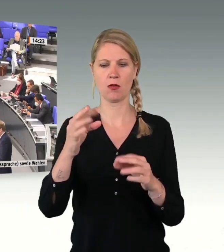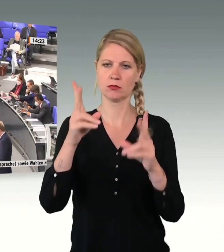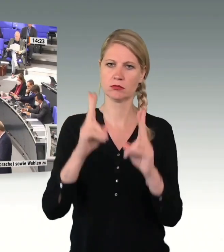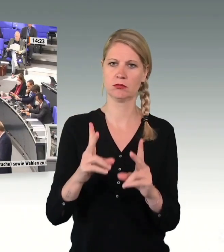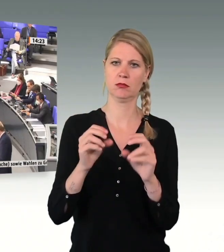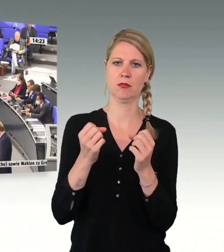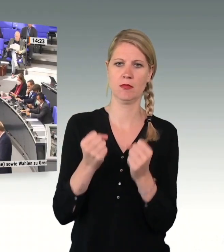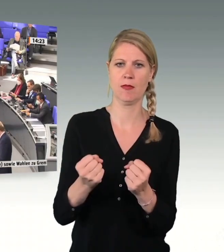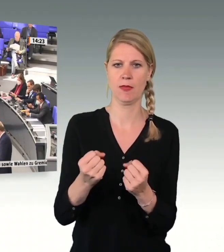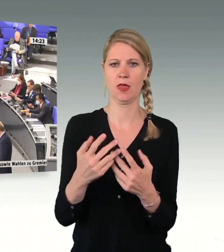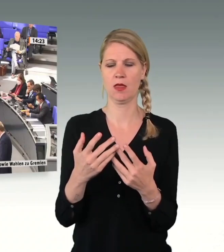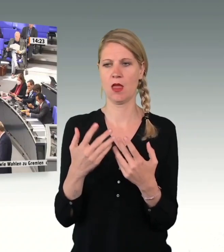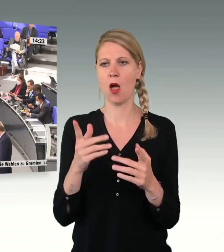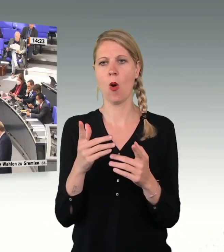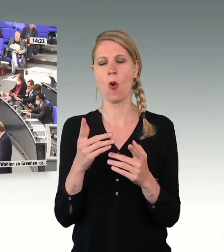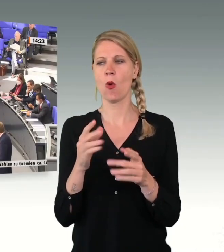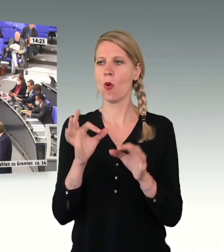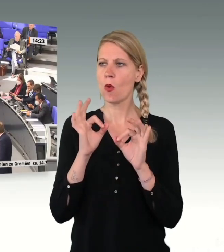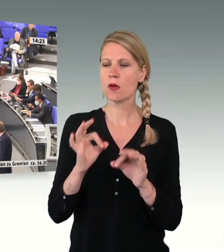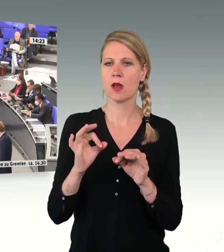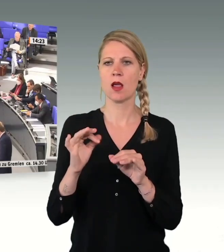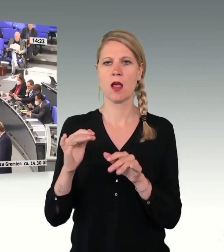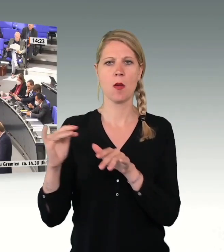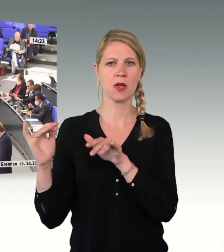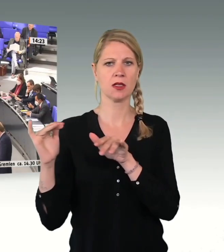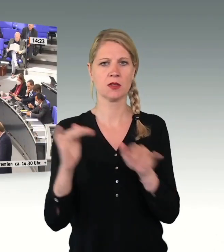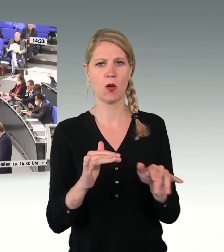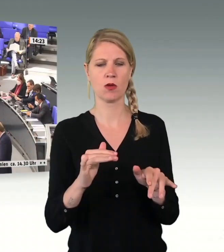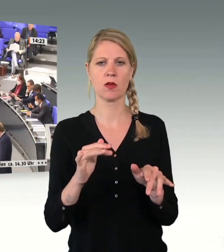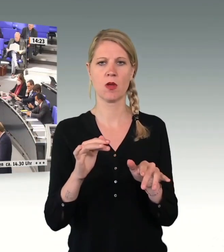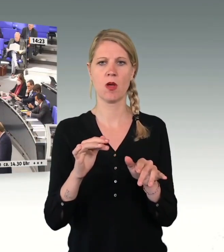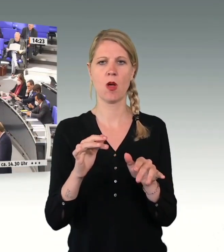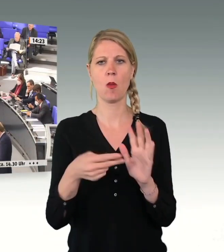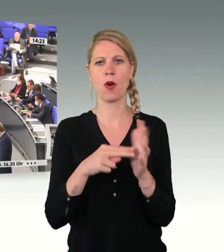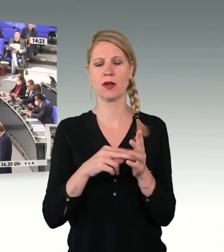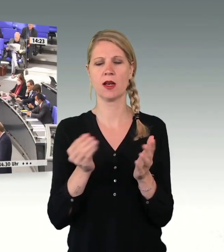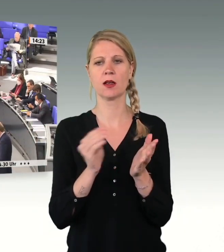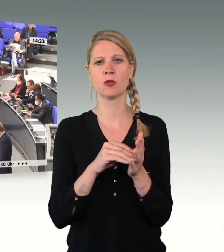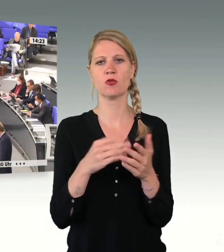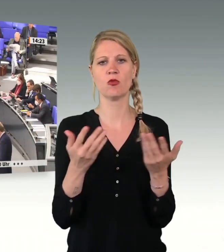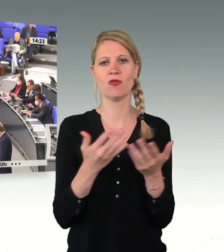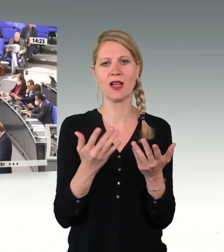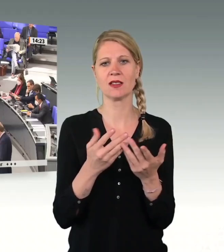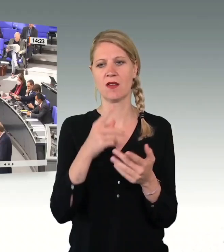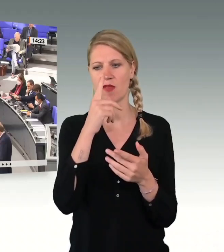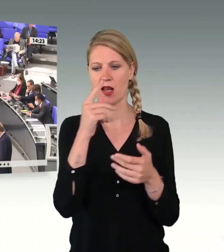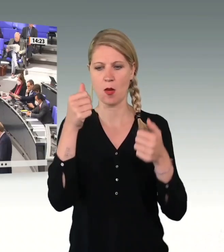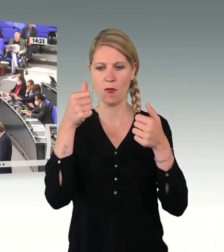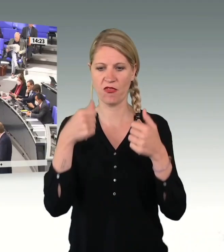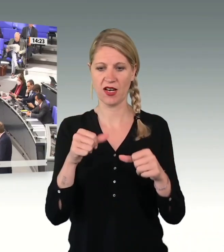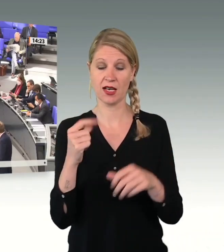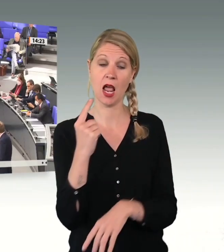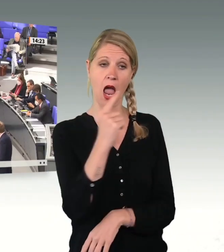akzeptierten Migrationspolitik gehört es daher, dass einer Pflicht zur Ausreise auch einer tatsächlichen Ausreise folgen muss.